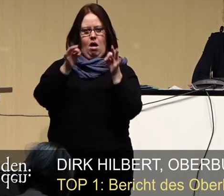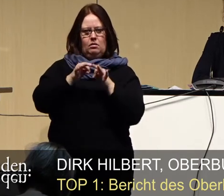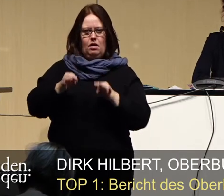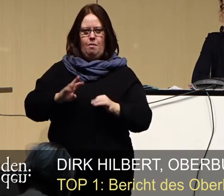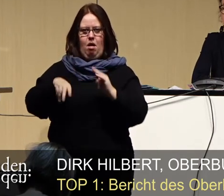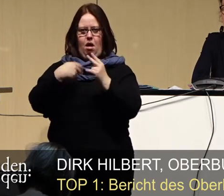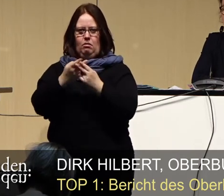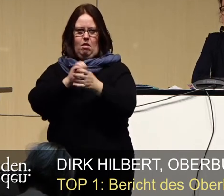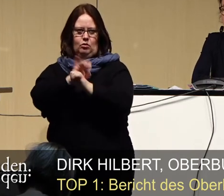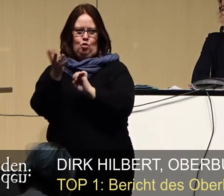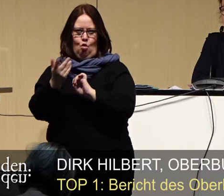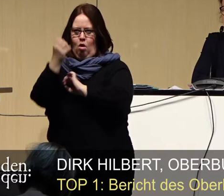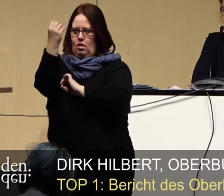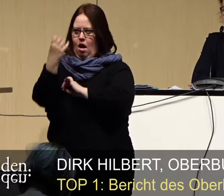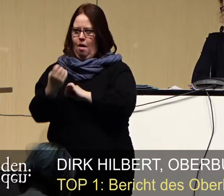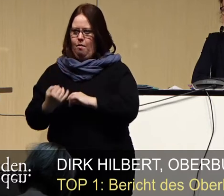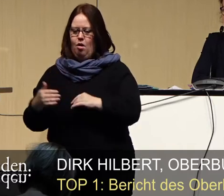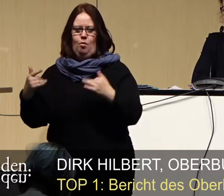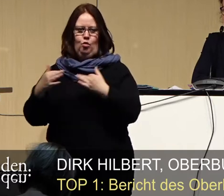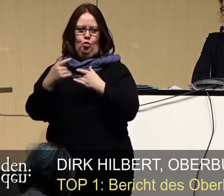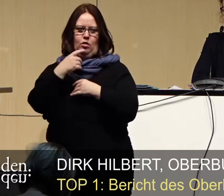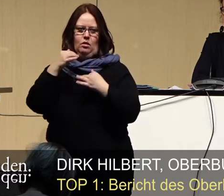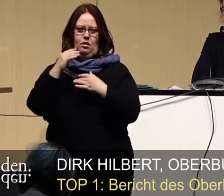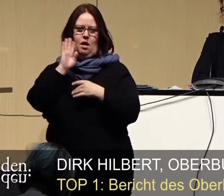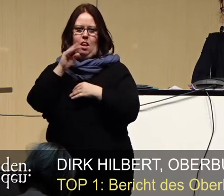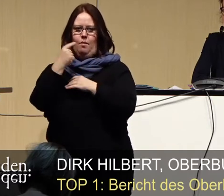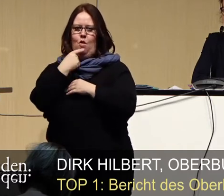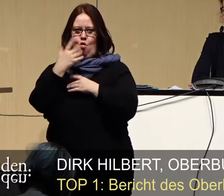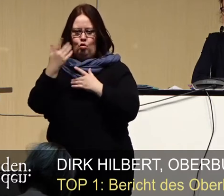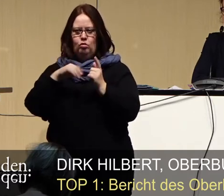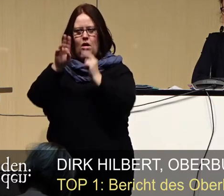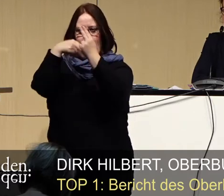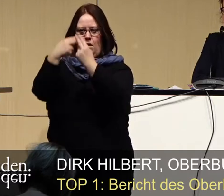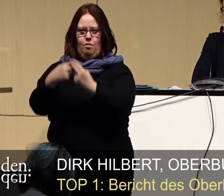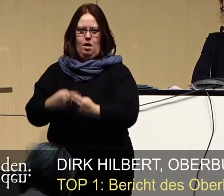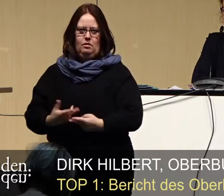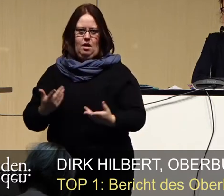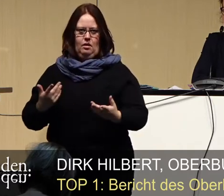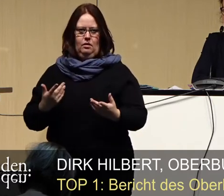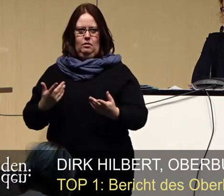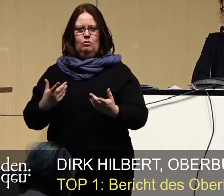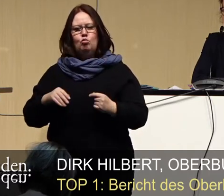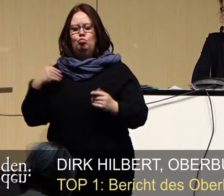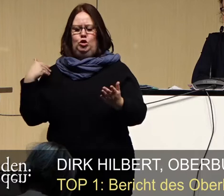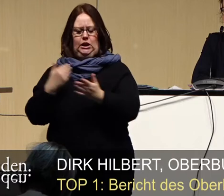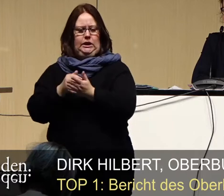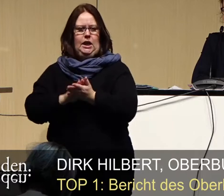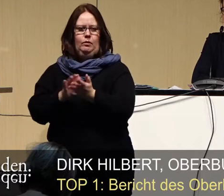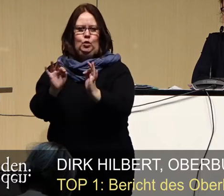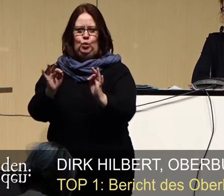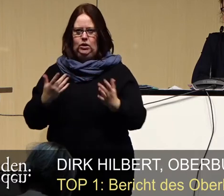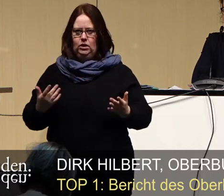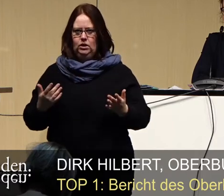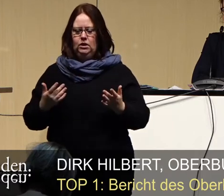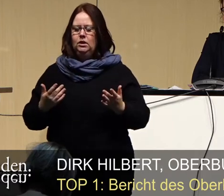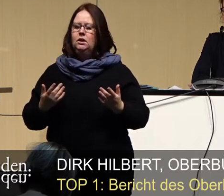an der Corona-Ampel orientieren und Maßnahmen ergreifen, die sich bewährt haben. Wir waren